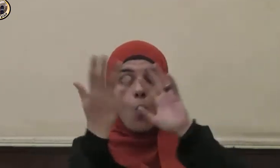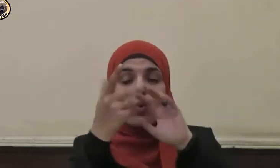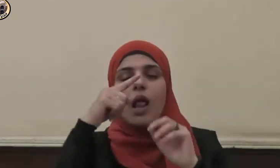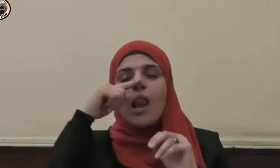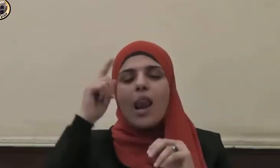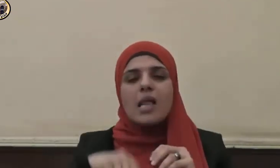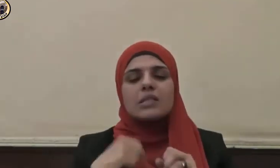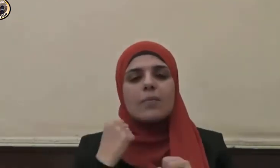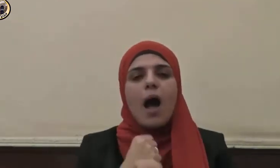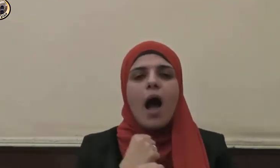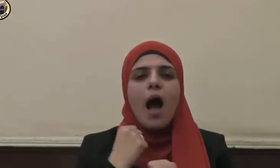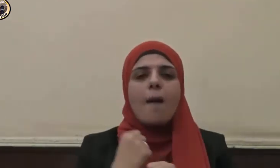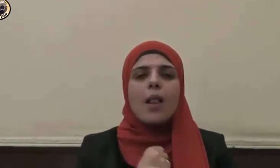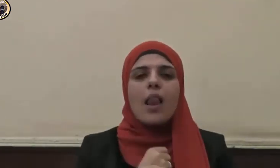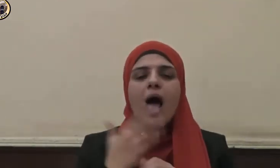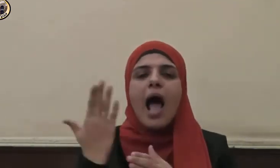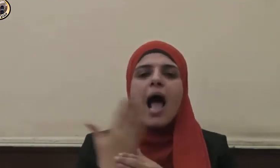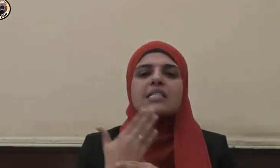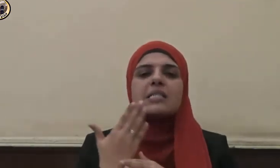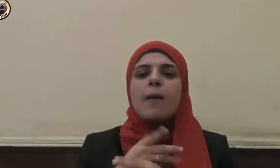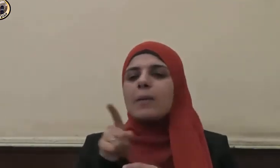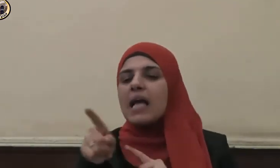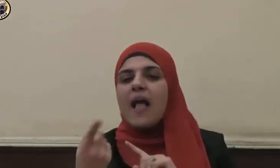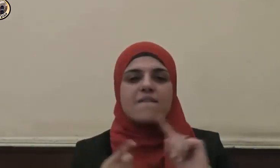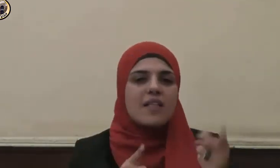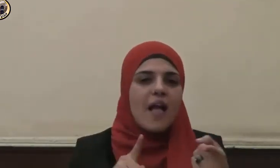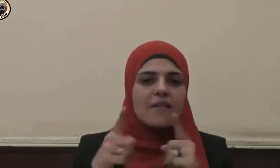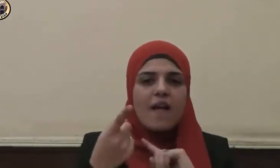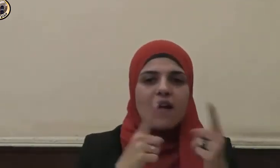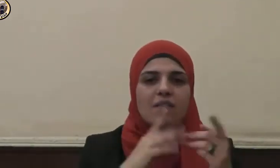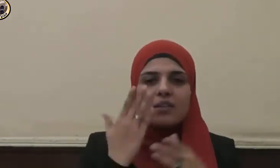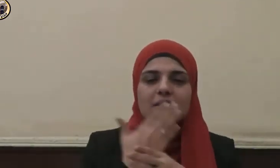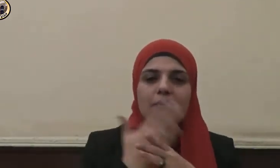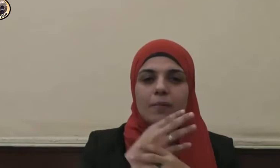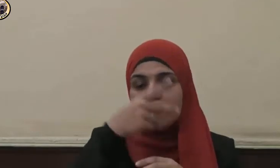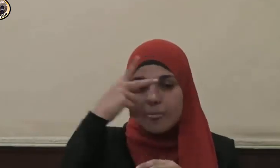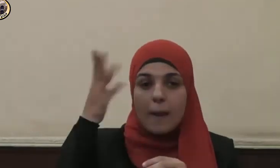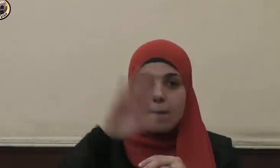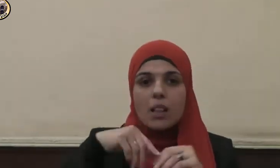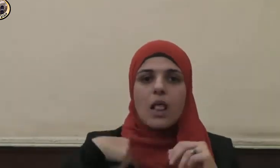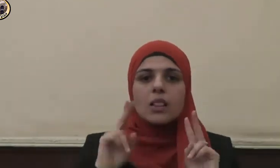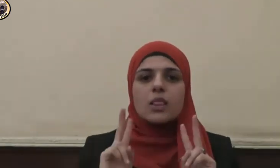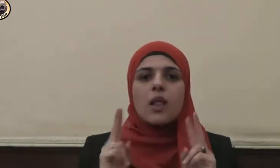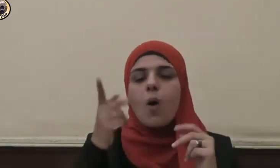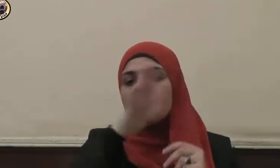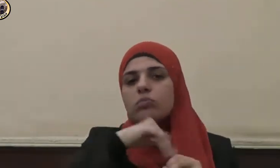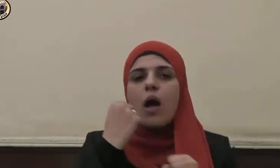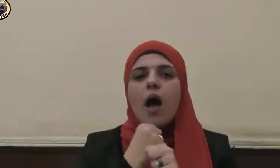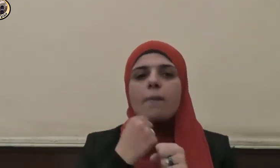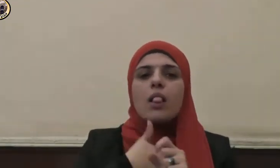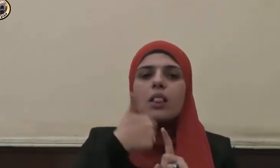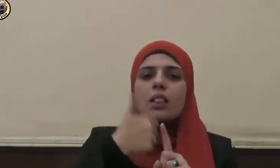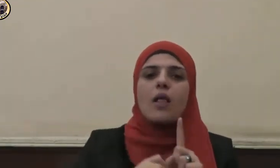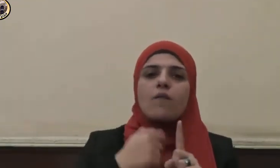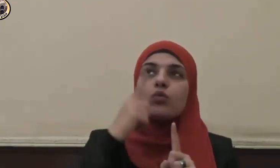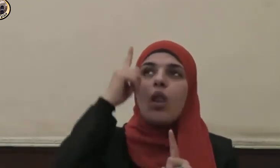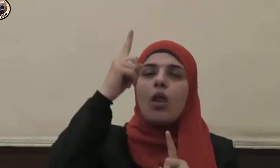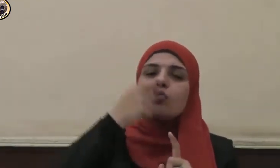الأخذ بالأسباب ثم تفويض الأمر لله عز وجل أقول